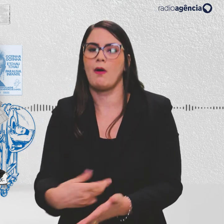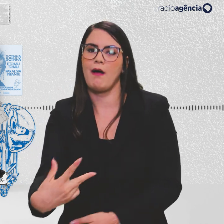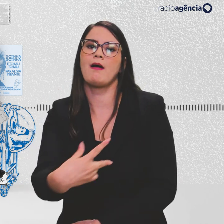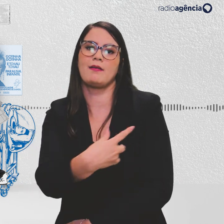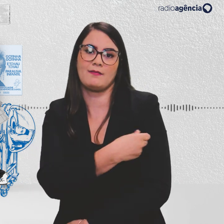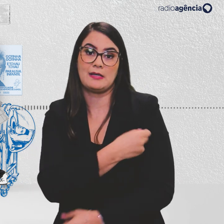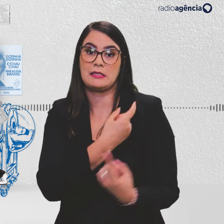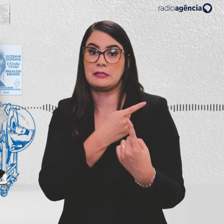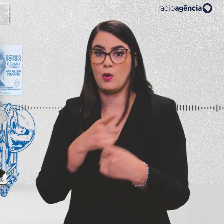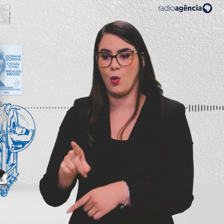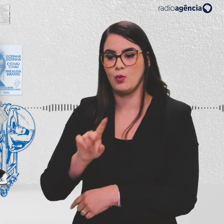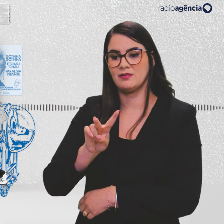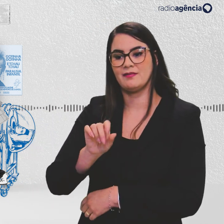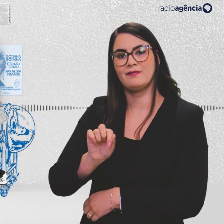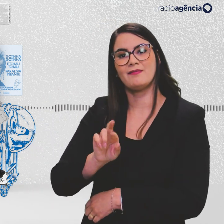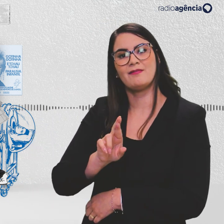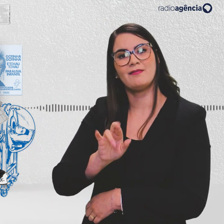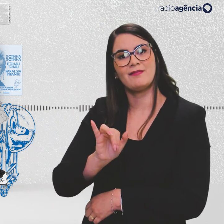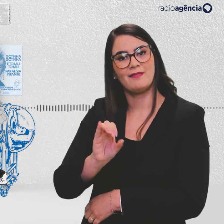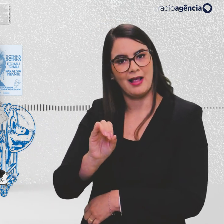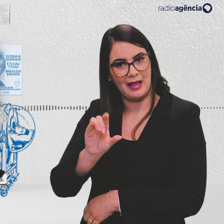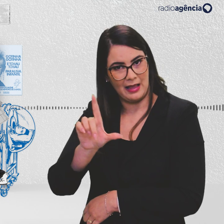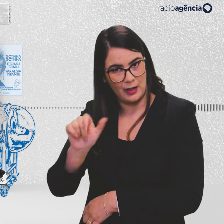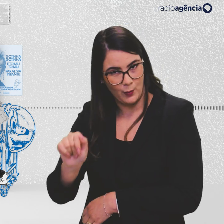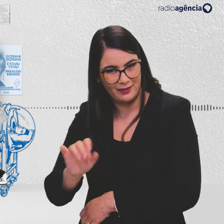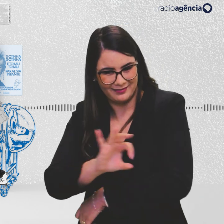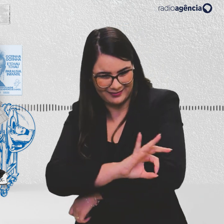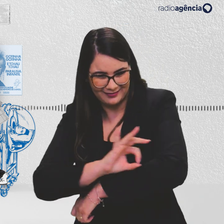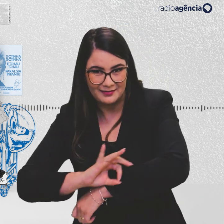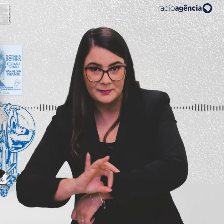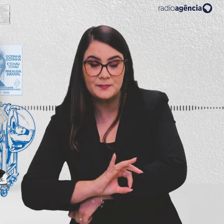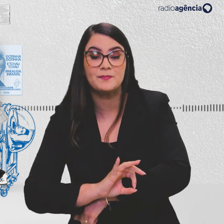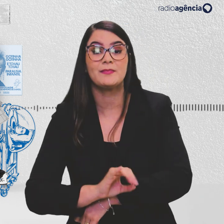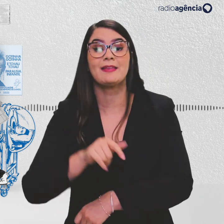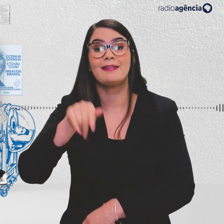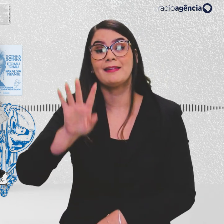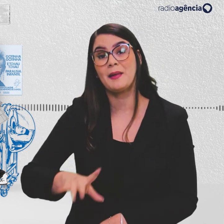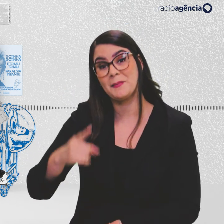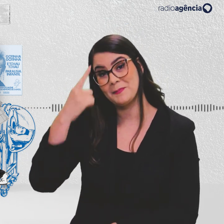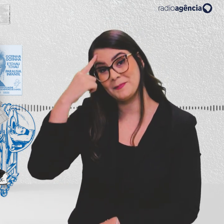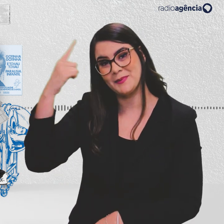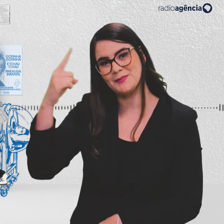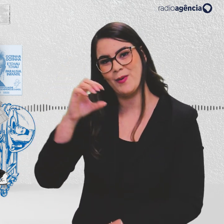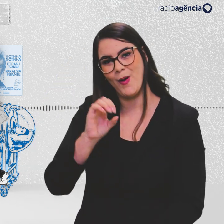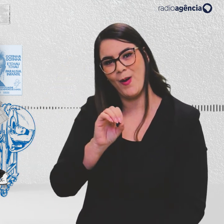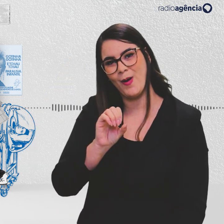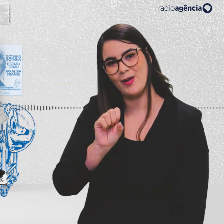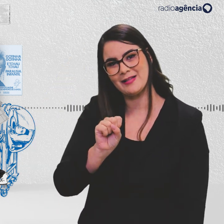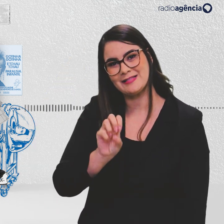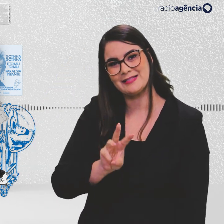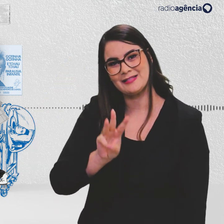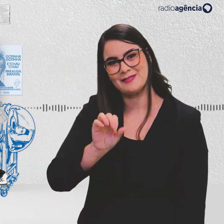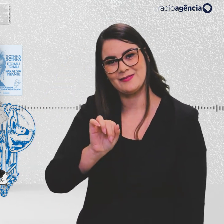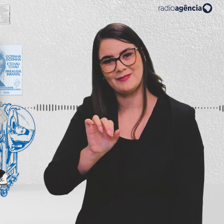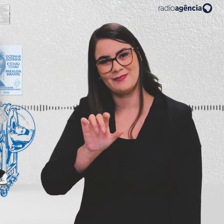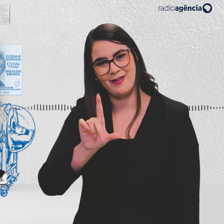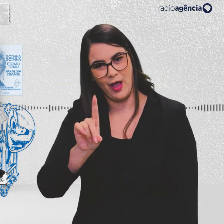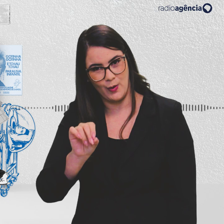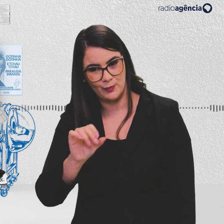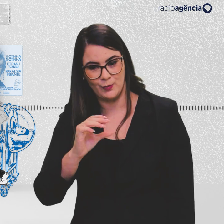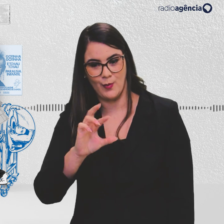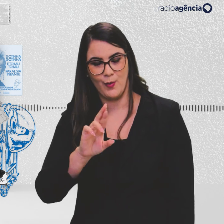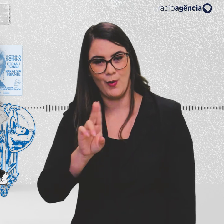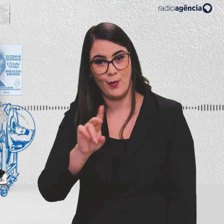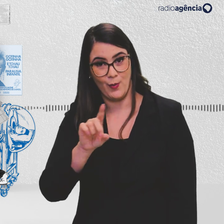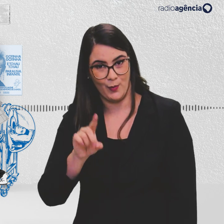vacinação contra a varíola no Brasil. A medida foi idealizada por ninguém menos que Oswaldo Cruz, que era diretor-geral